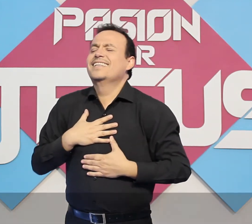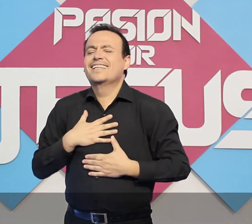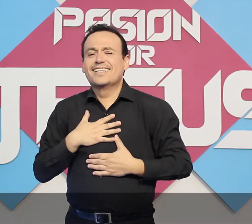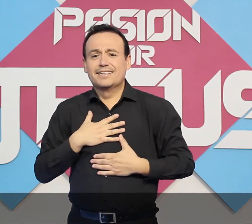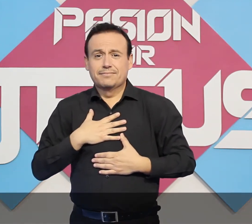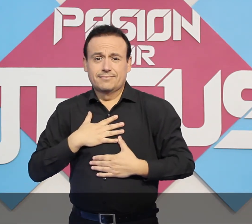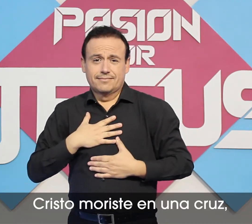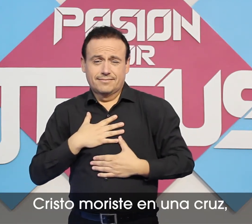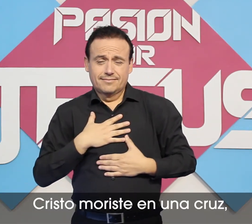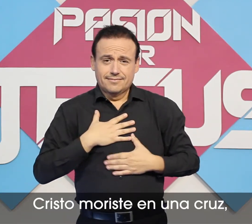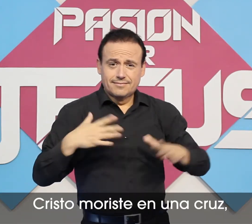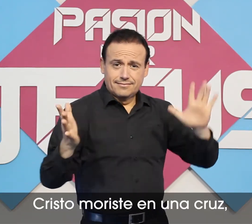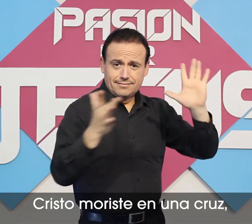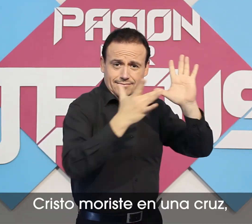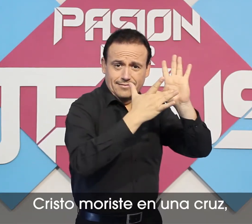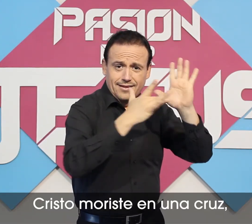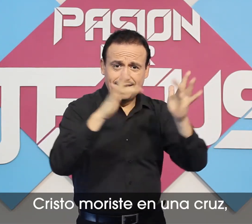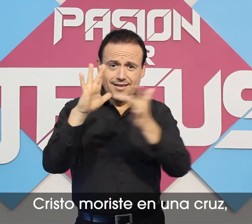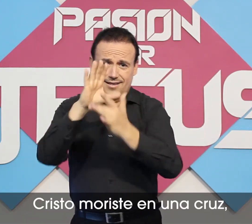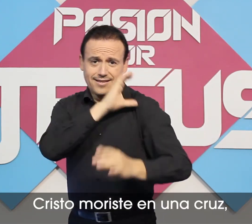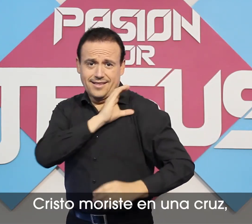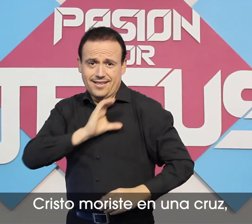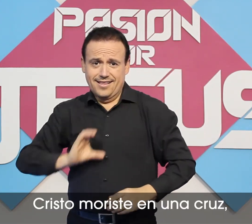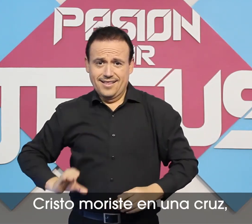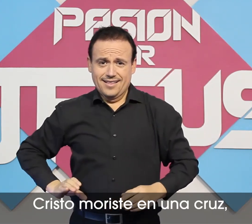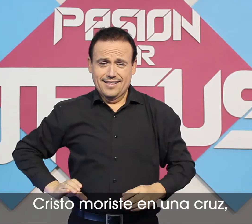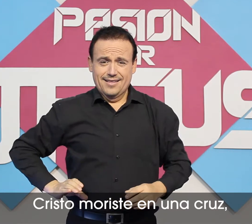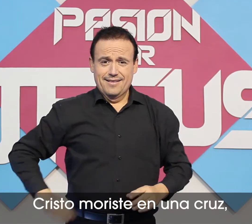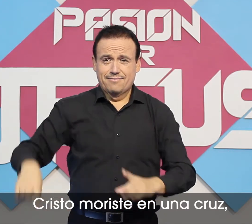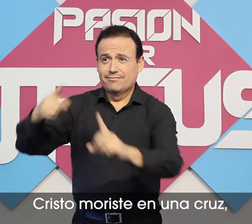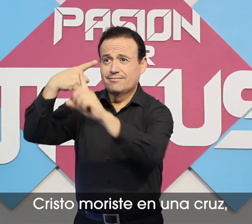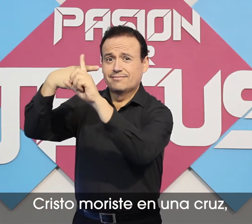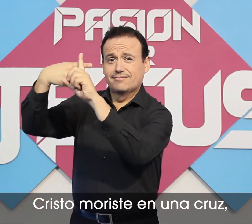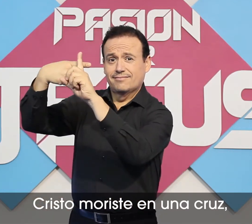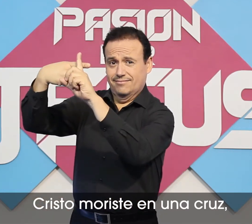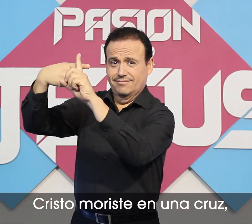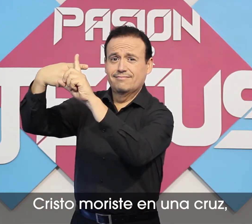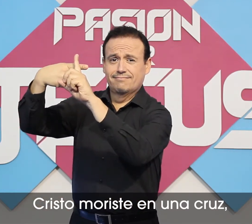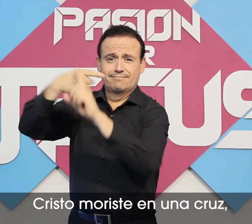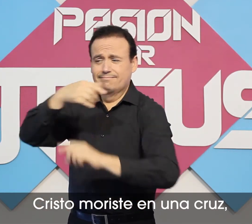Cristo, moriste en una cruz